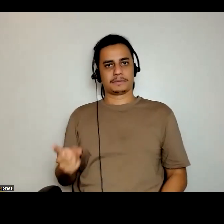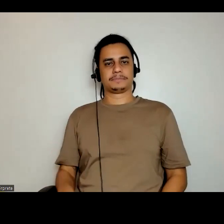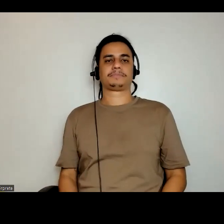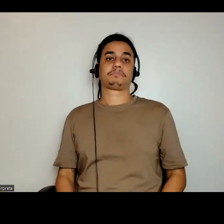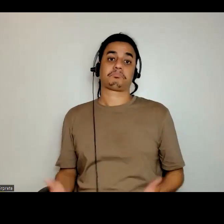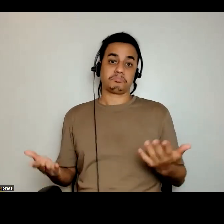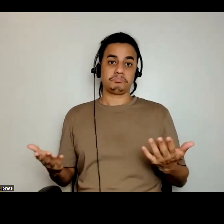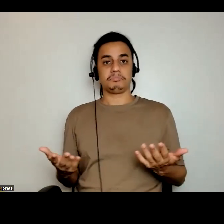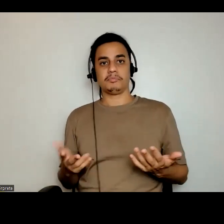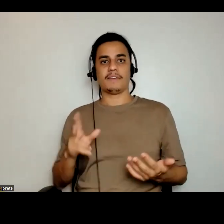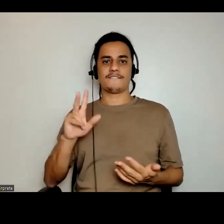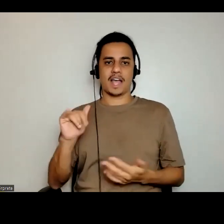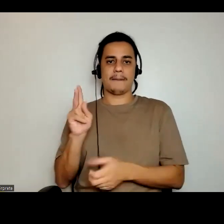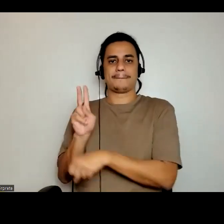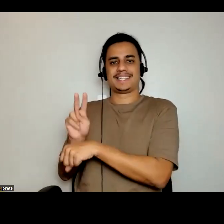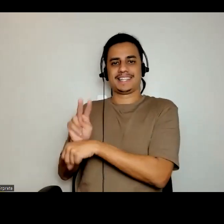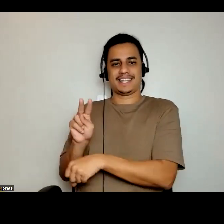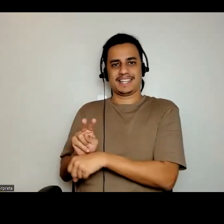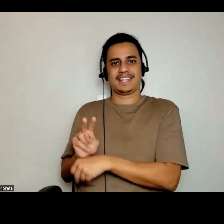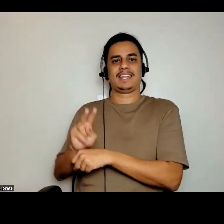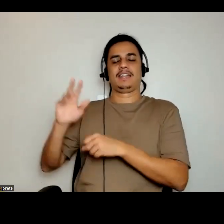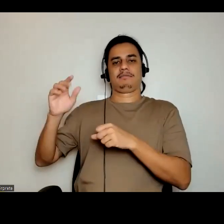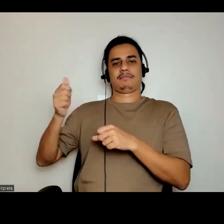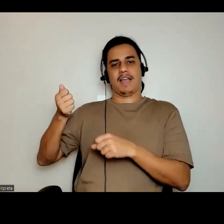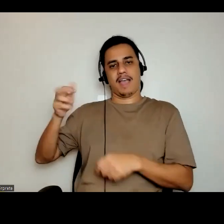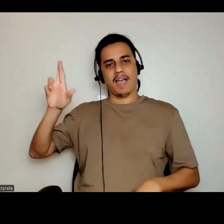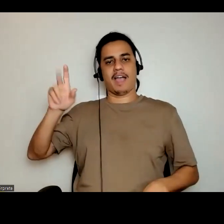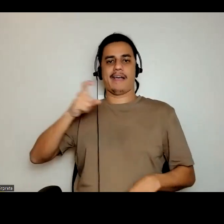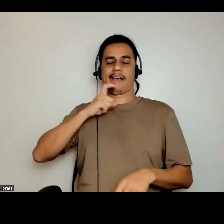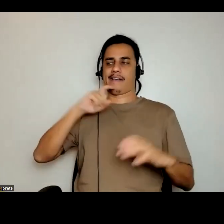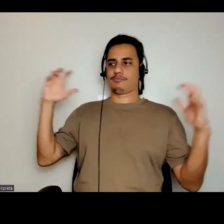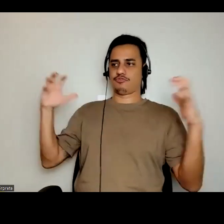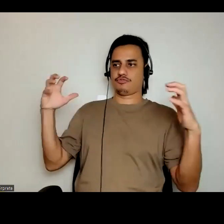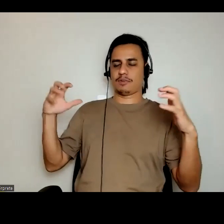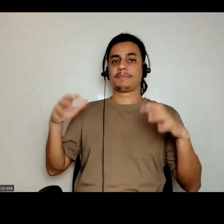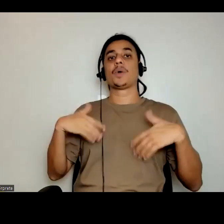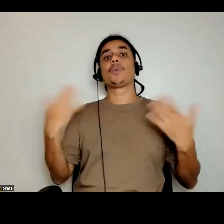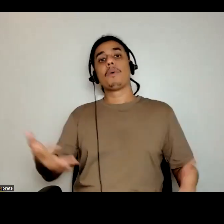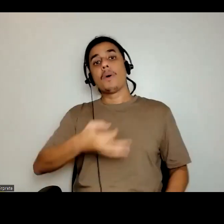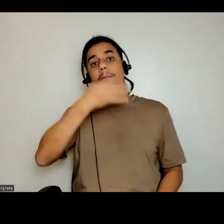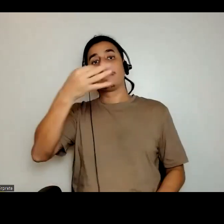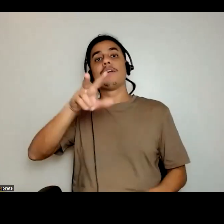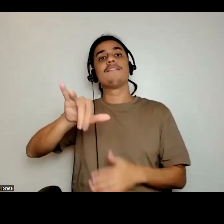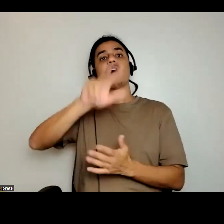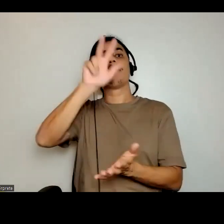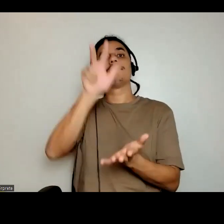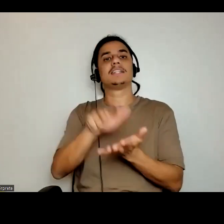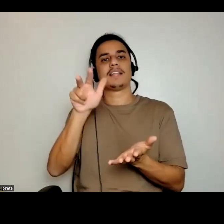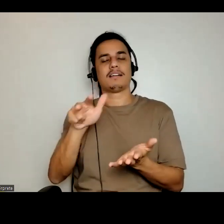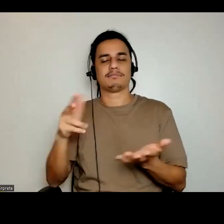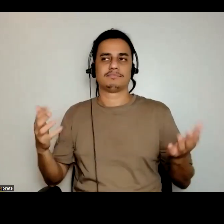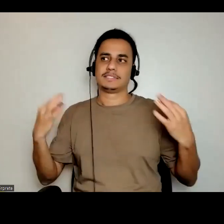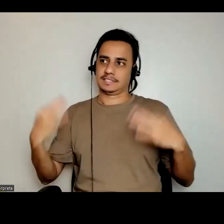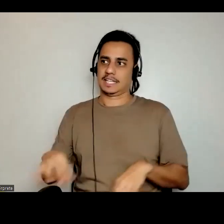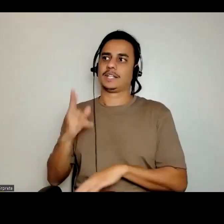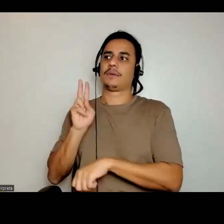vai dar um, manter dentro da climatização, está entendendo? Então, qual a opinião que vai ganhar? Provavelmente é